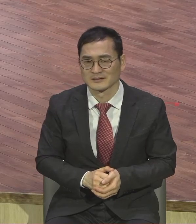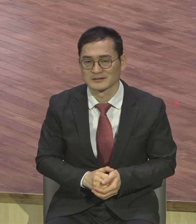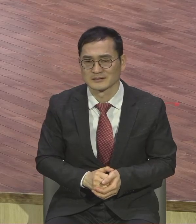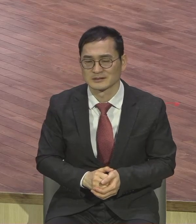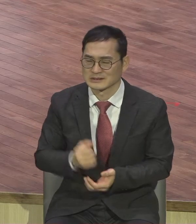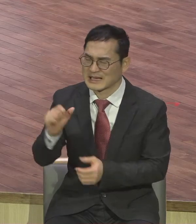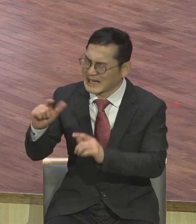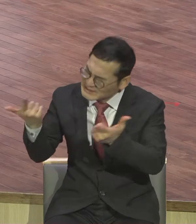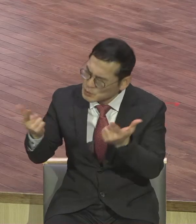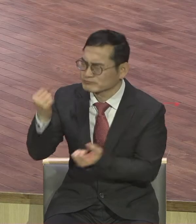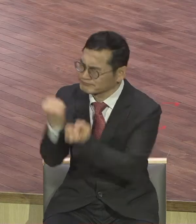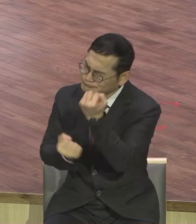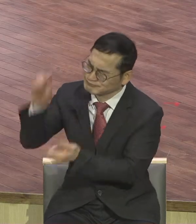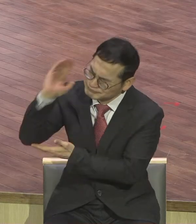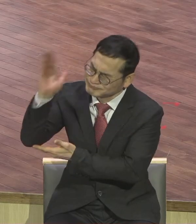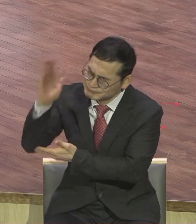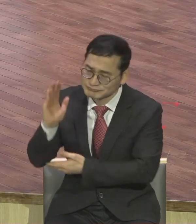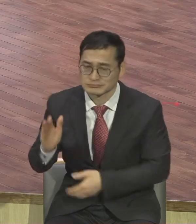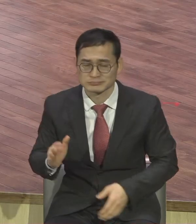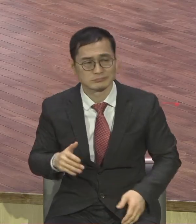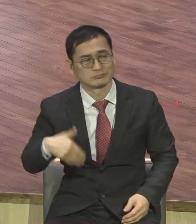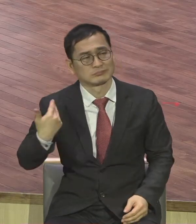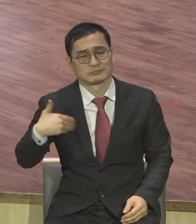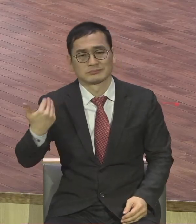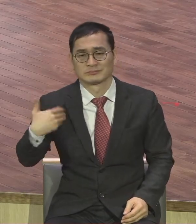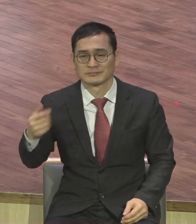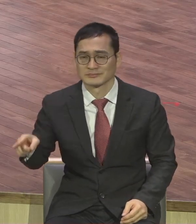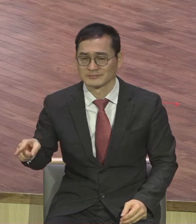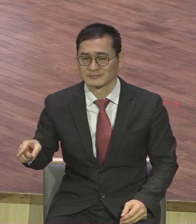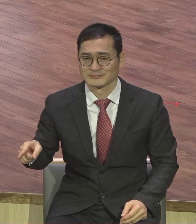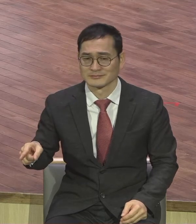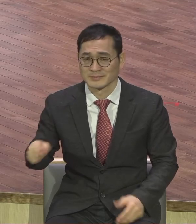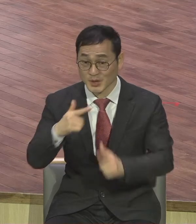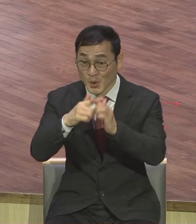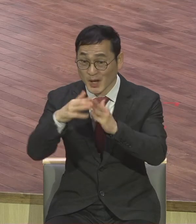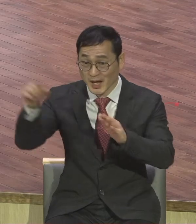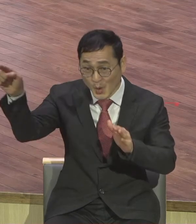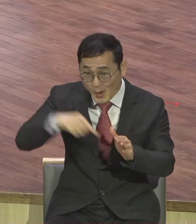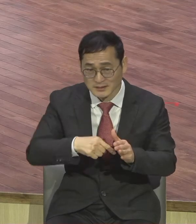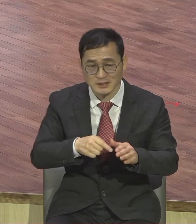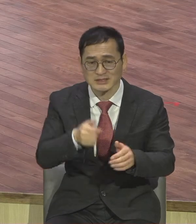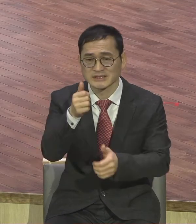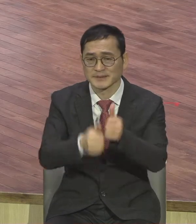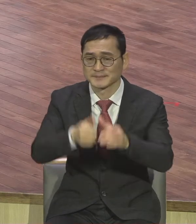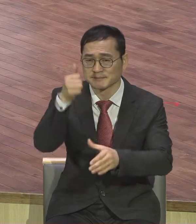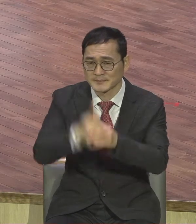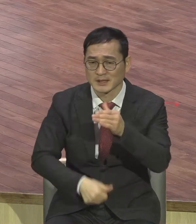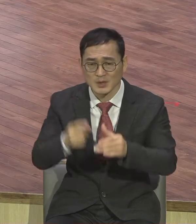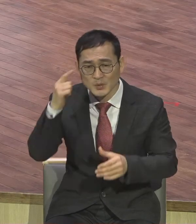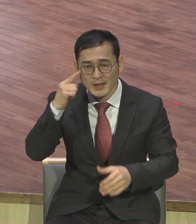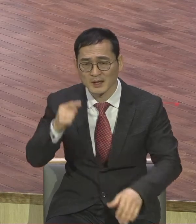왜 시험 듭니까 교회 와서 왜 힘 빠집니까 시험 들 때 뭐가 있어요